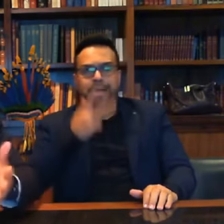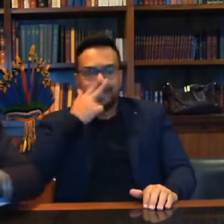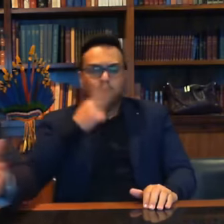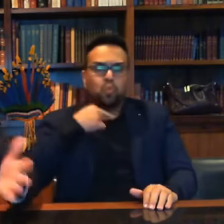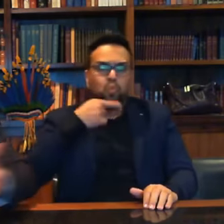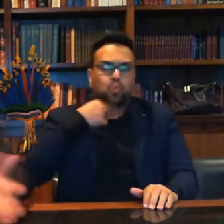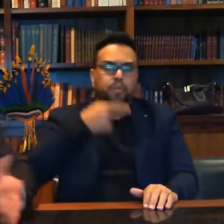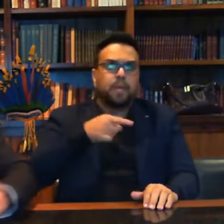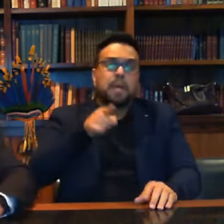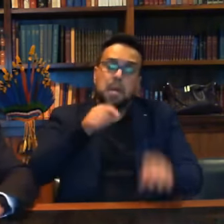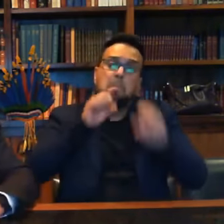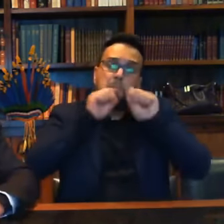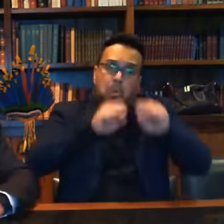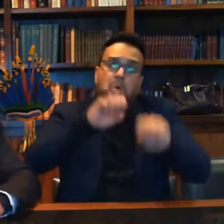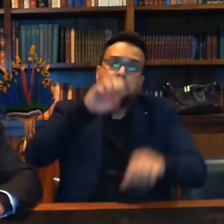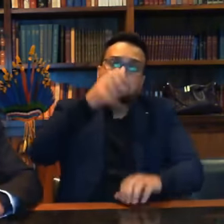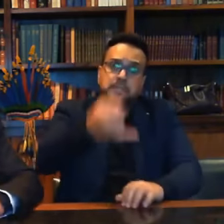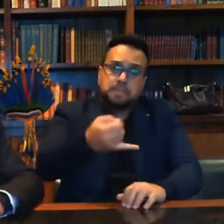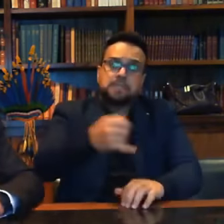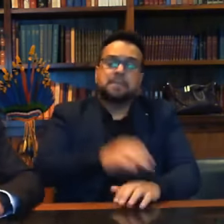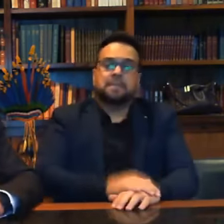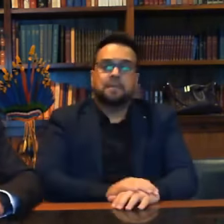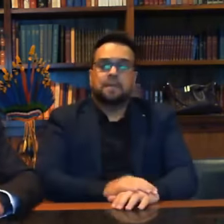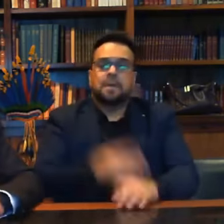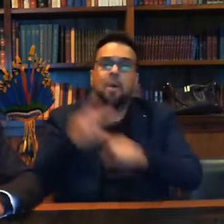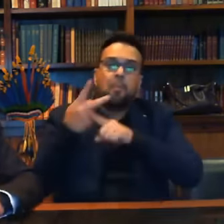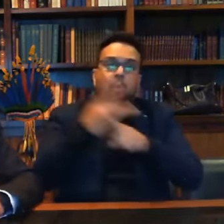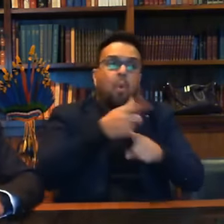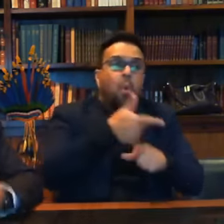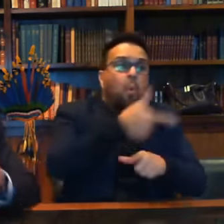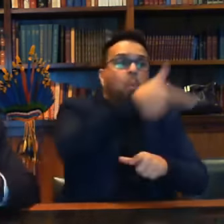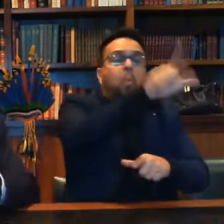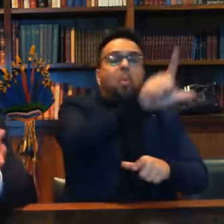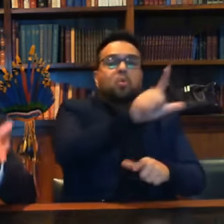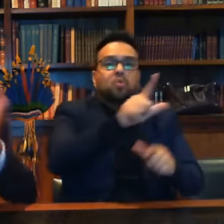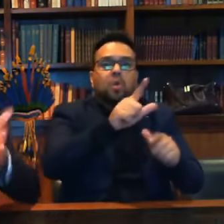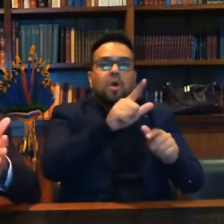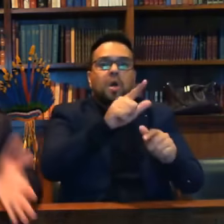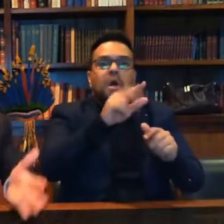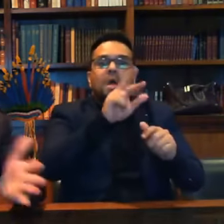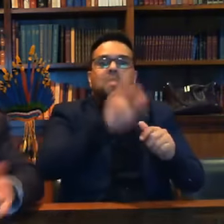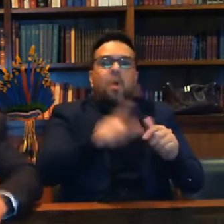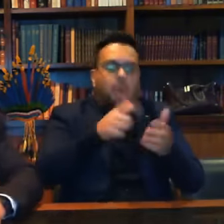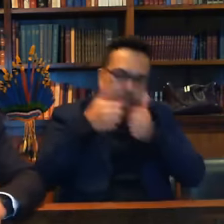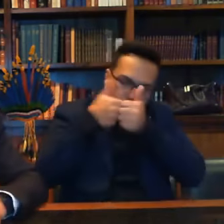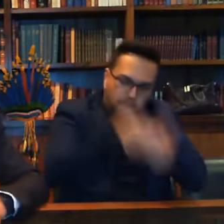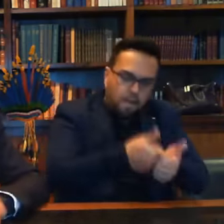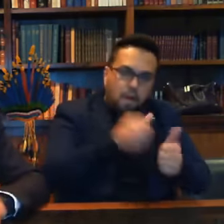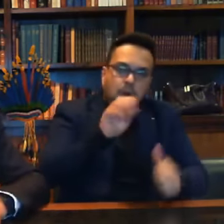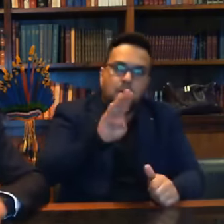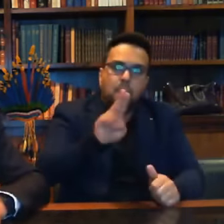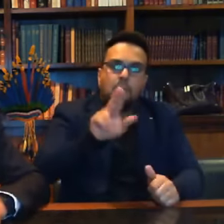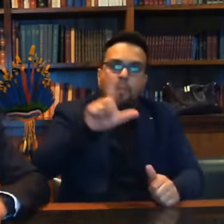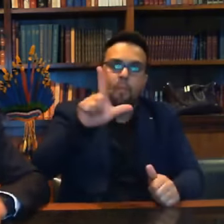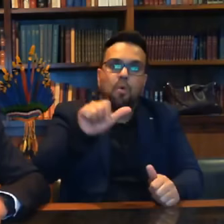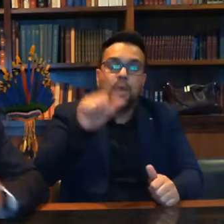pode sim buscar algo fora da bula para buscar cura ou buscar minimizar a dor daquela pessoa.